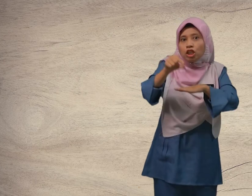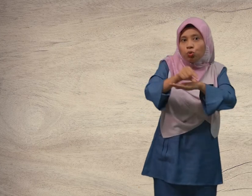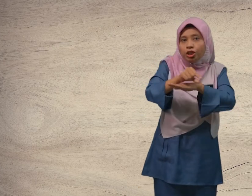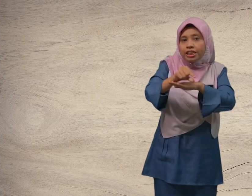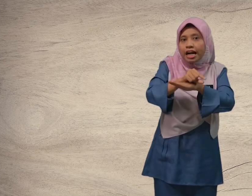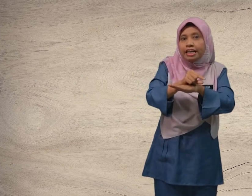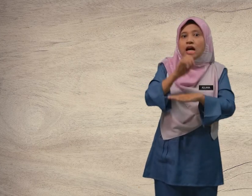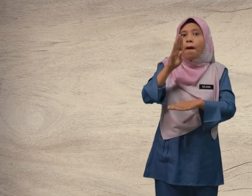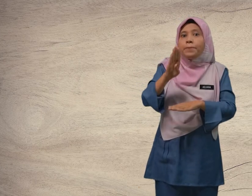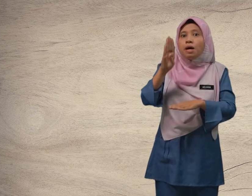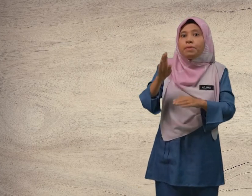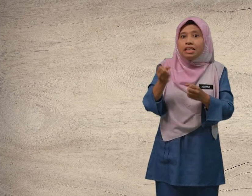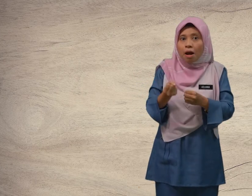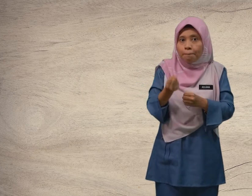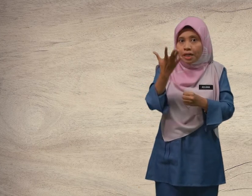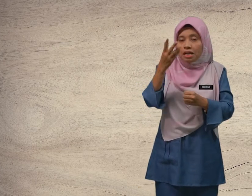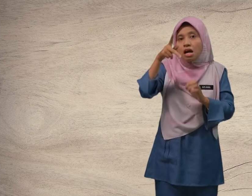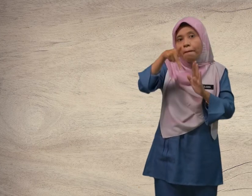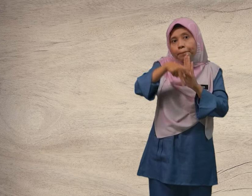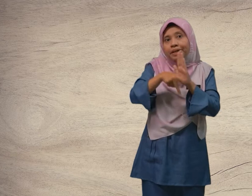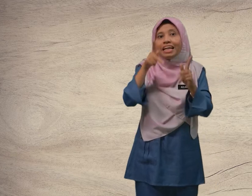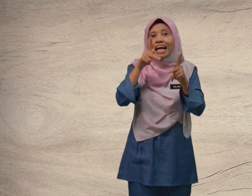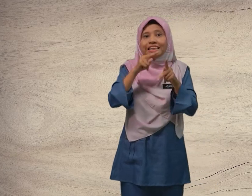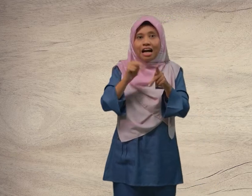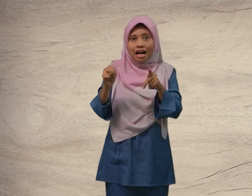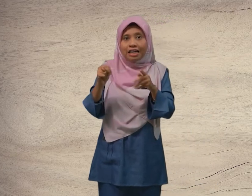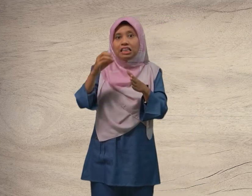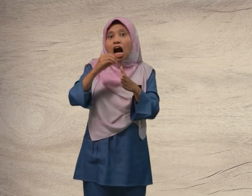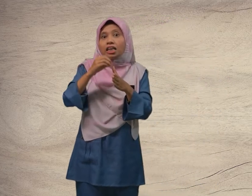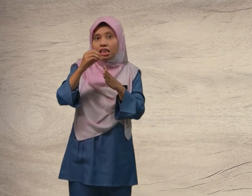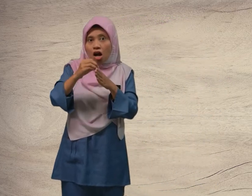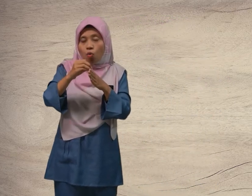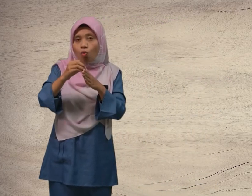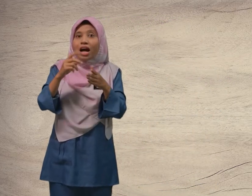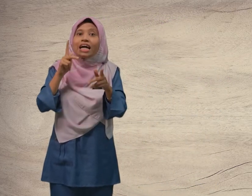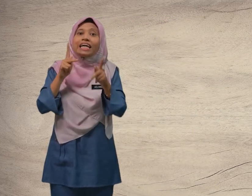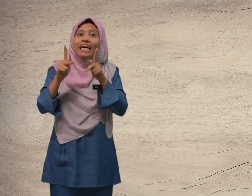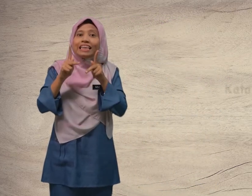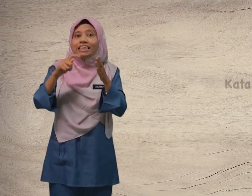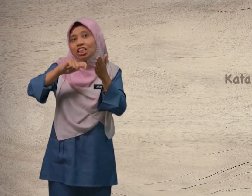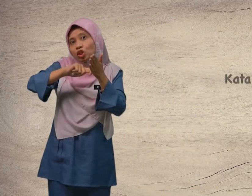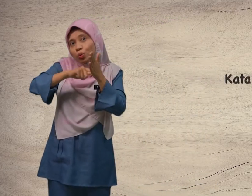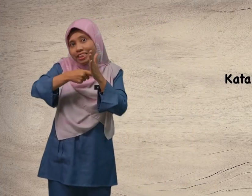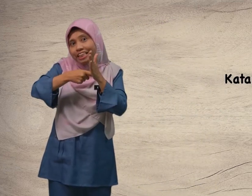gunakan beberapa perkataan atau kata kunci.